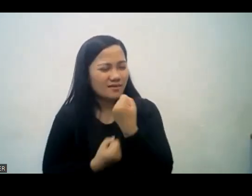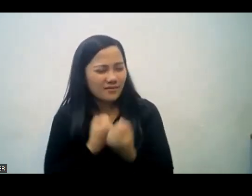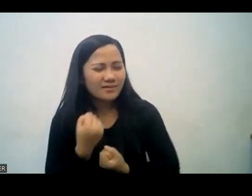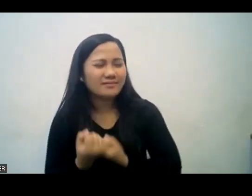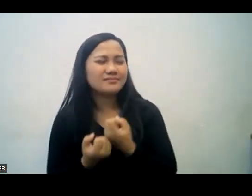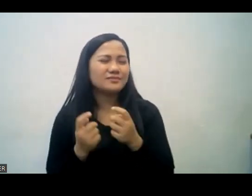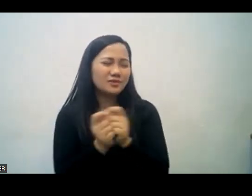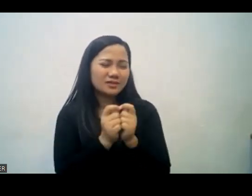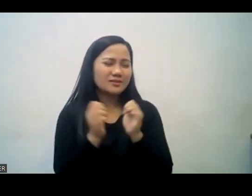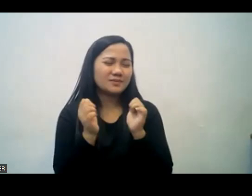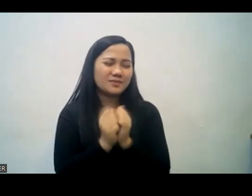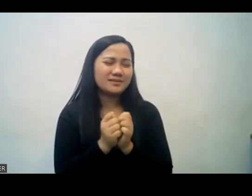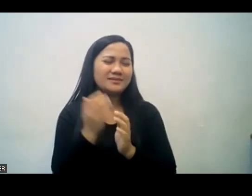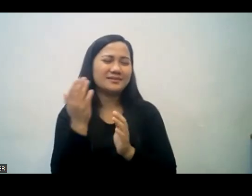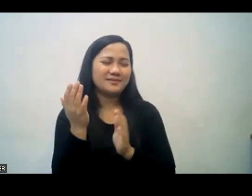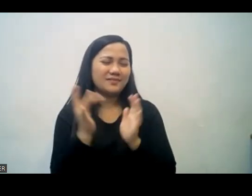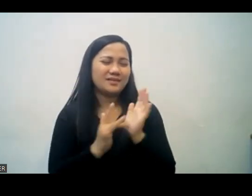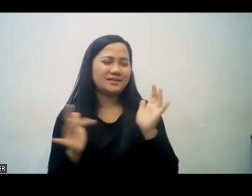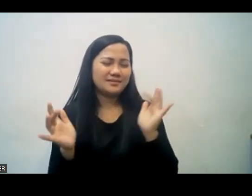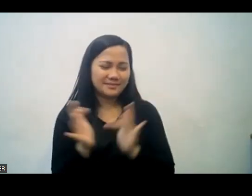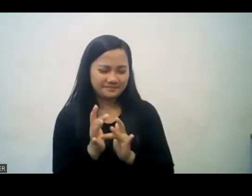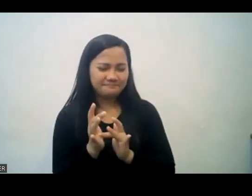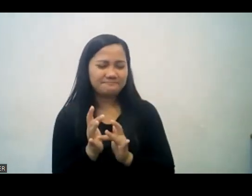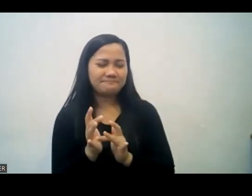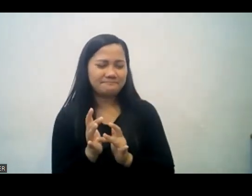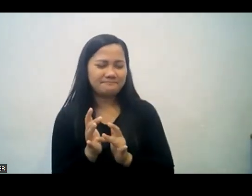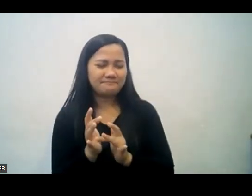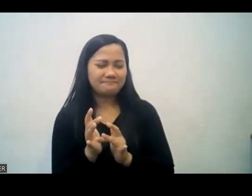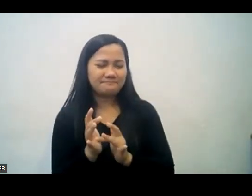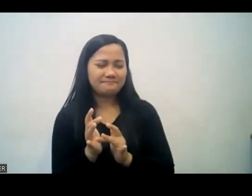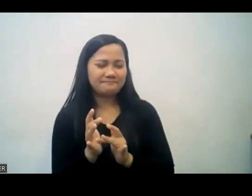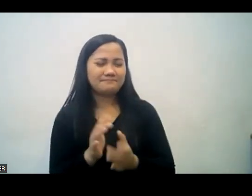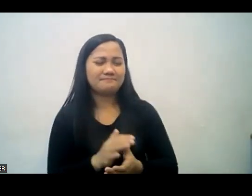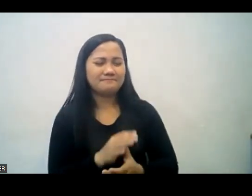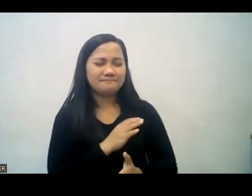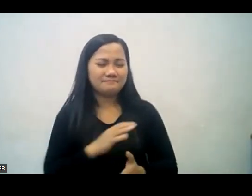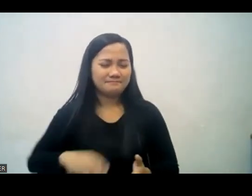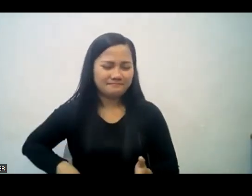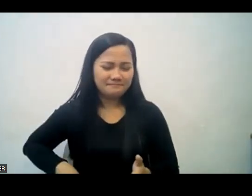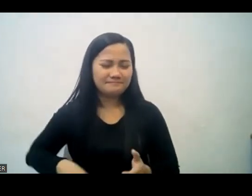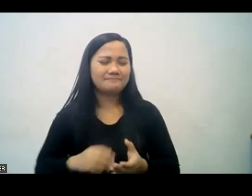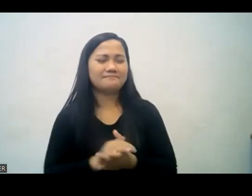namin na higit pang makapagligtas ng mga ligaw ng kahalulua at magdusa nakasama po si yeso kristo